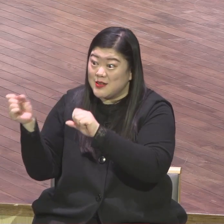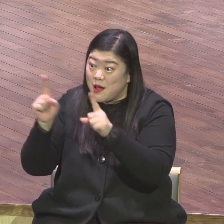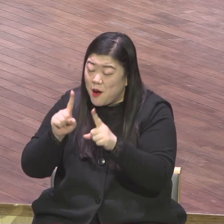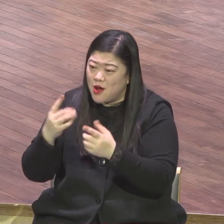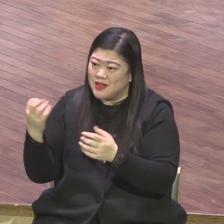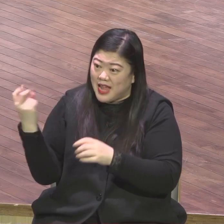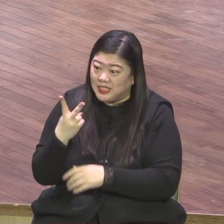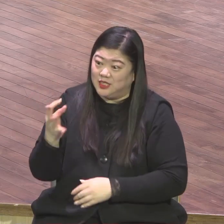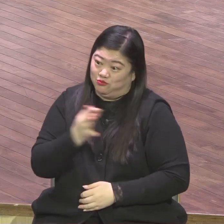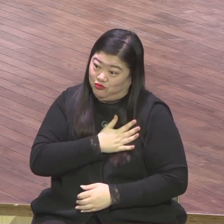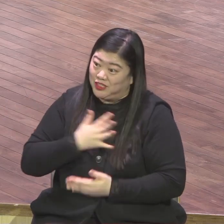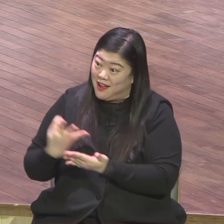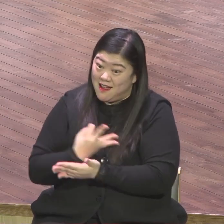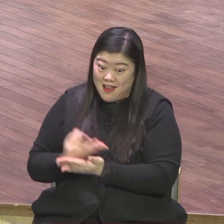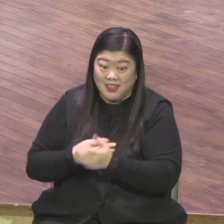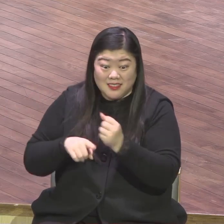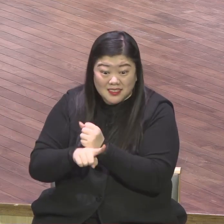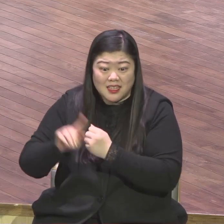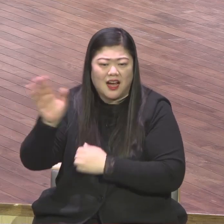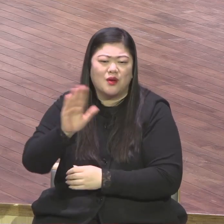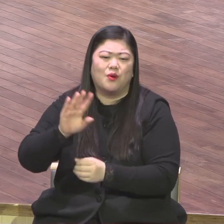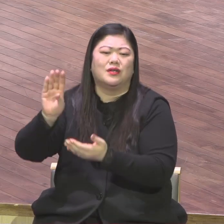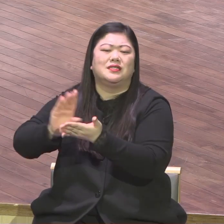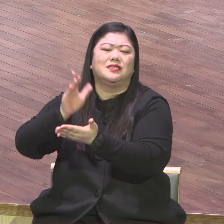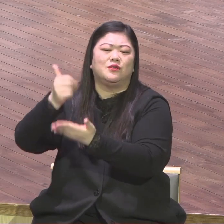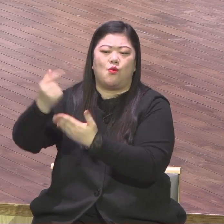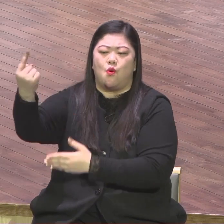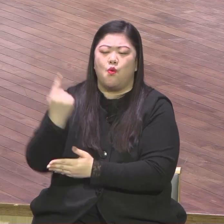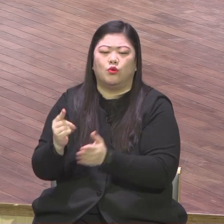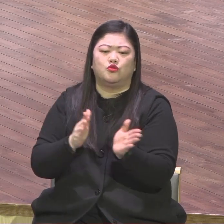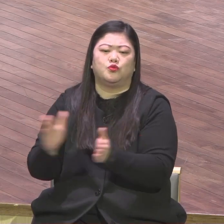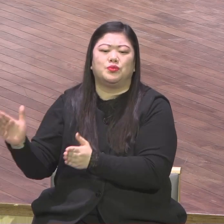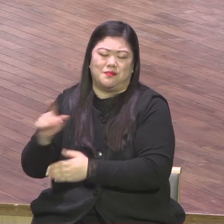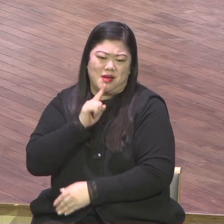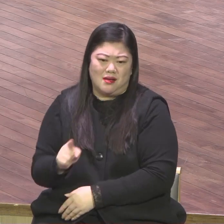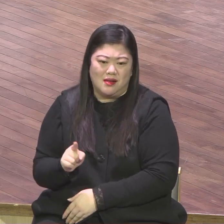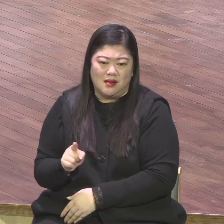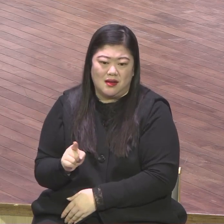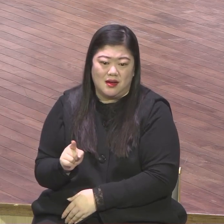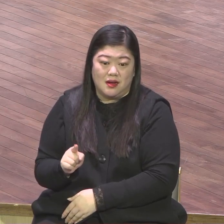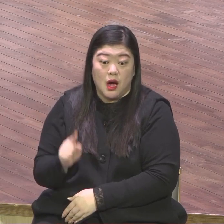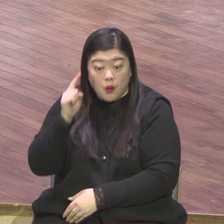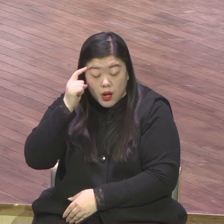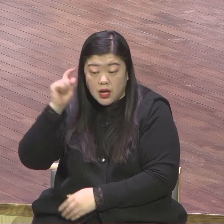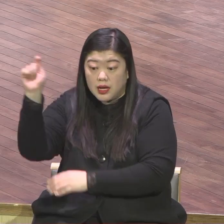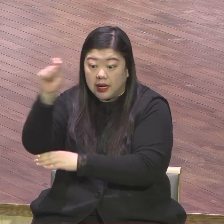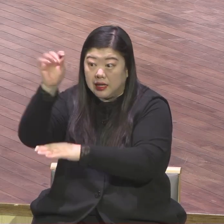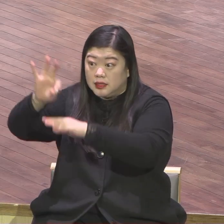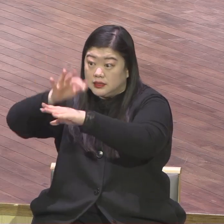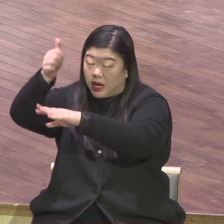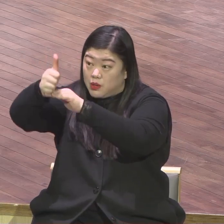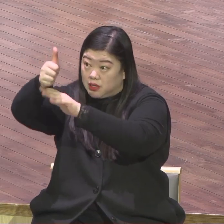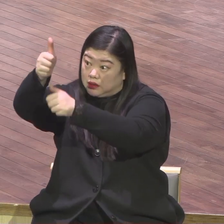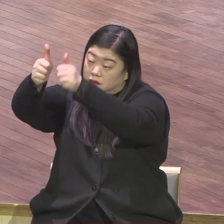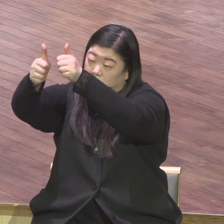메시아 왕국을 예표하는 것입니다 메시아 왕국 오실 제임하실 예수님을 예표합니다 다시 말해서